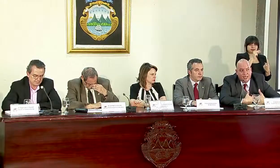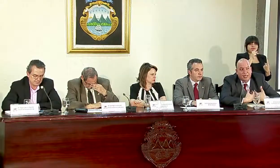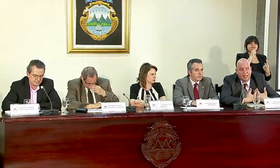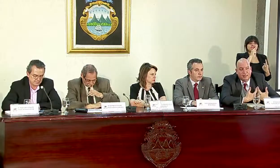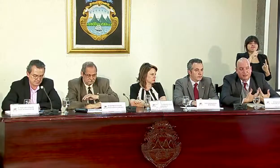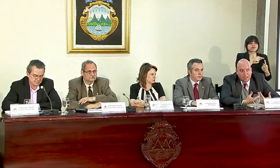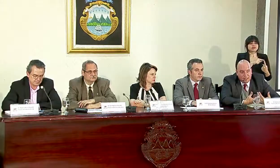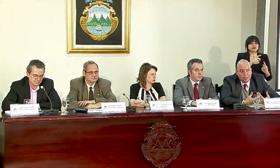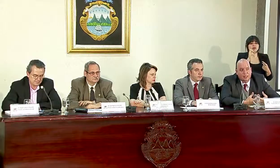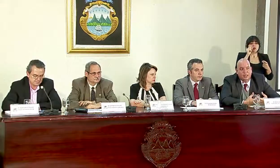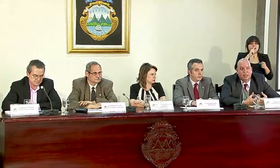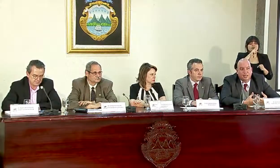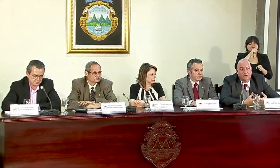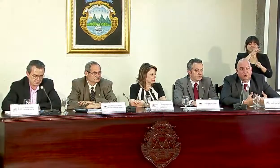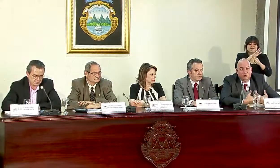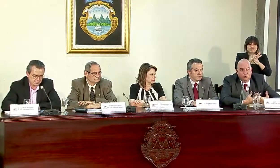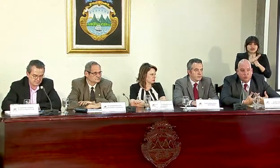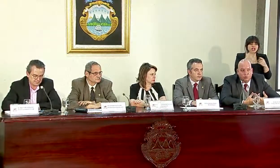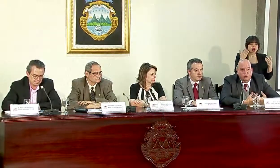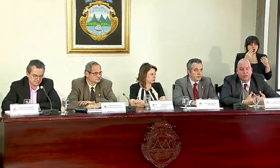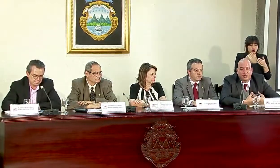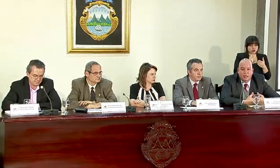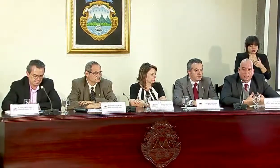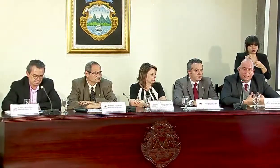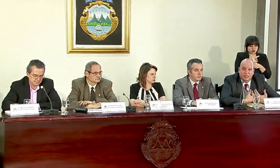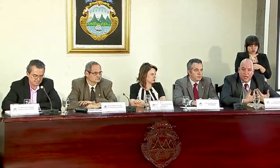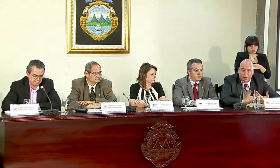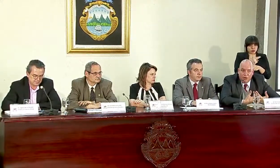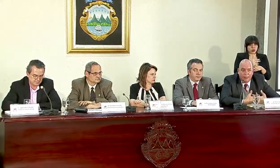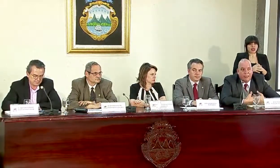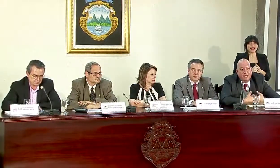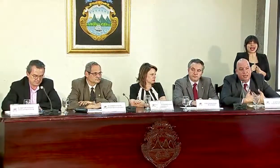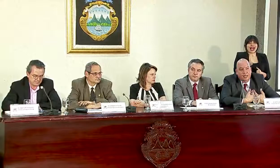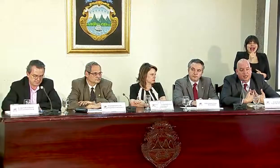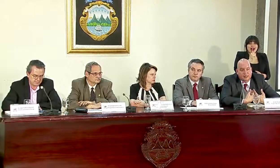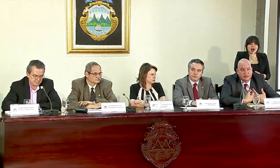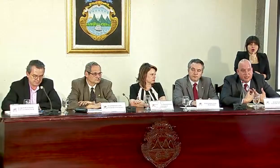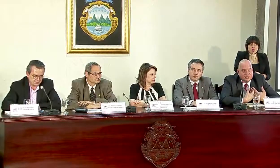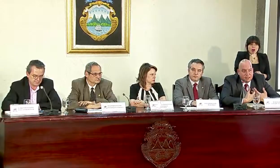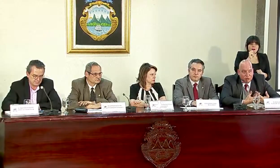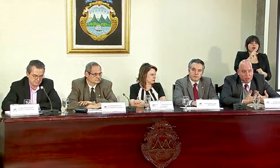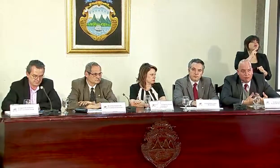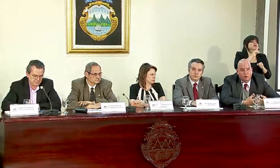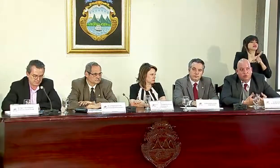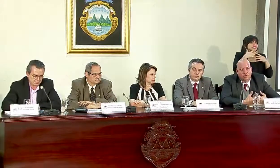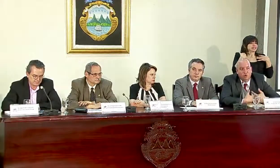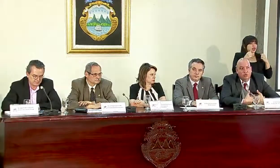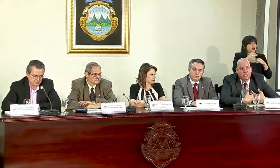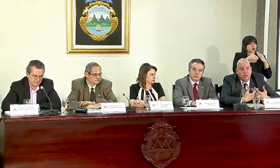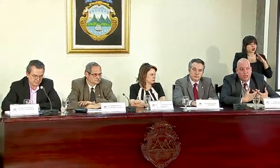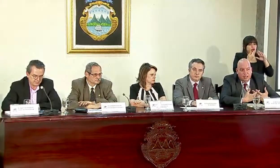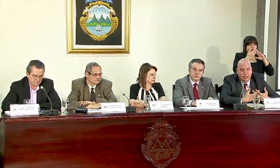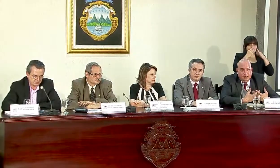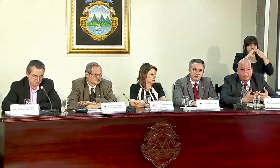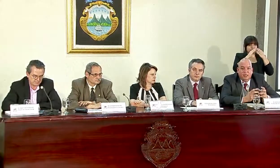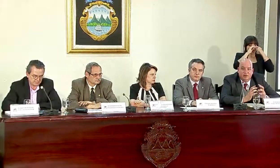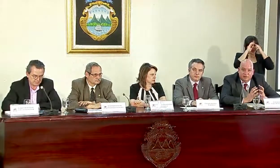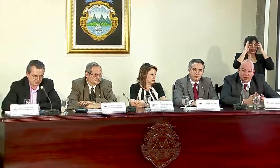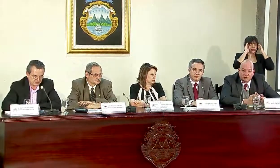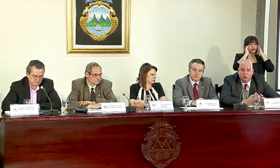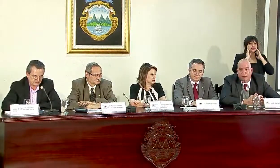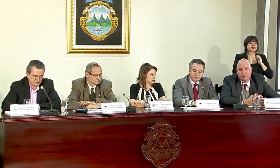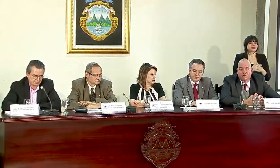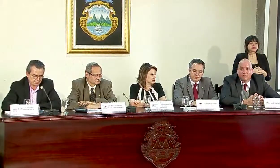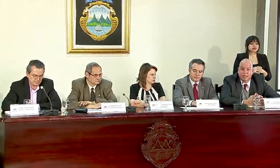en garantizar el consumo de agua, en garantizarle salud a la población, en